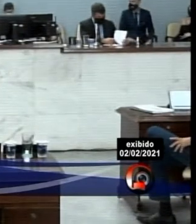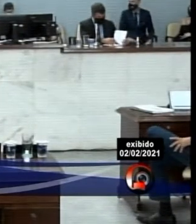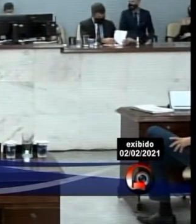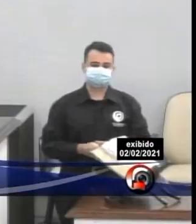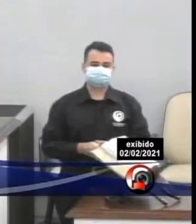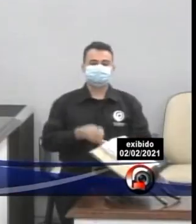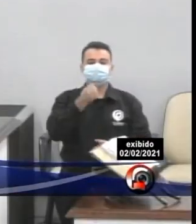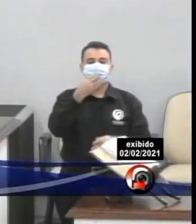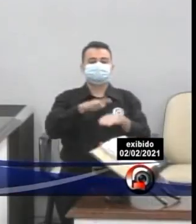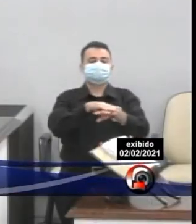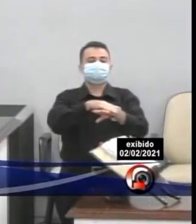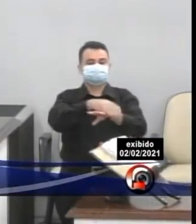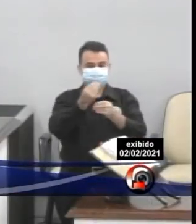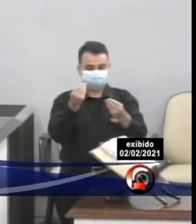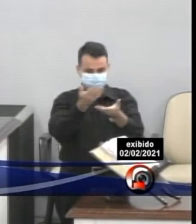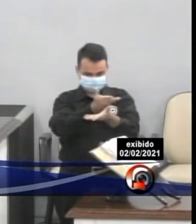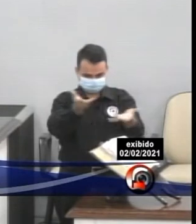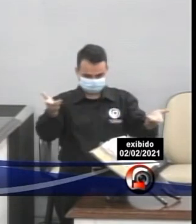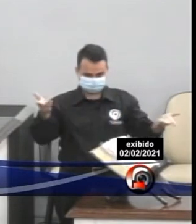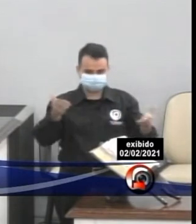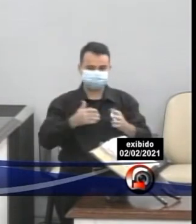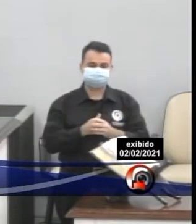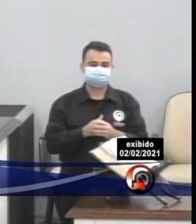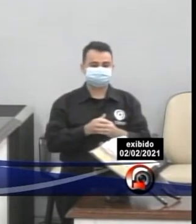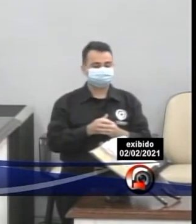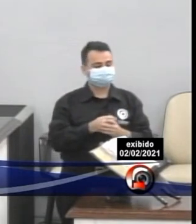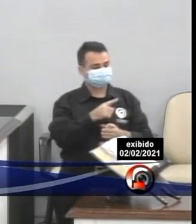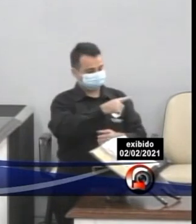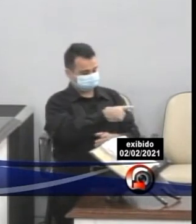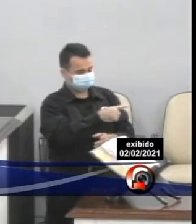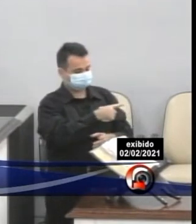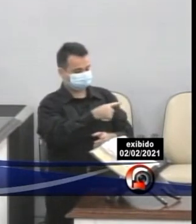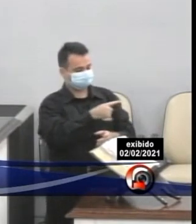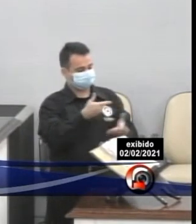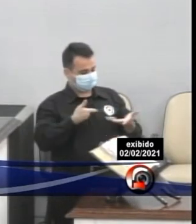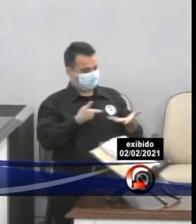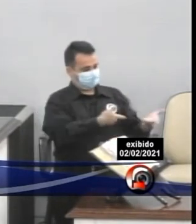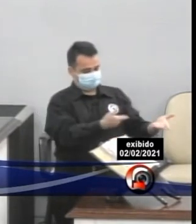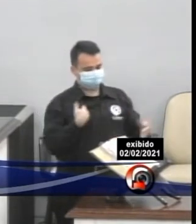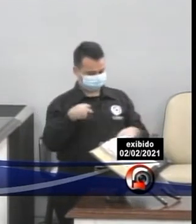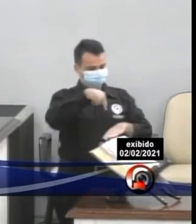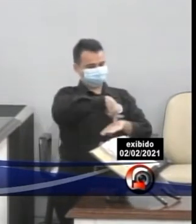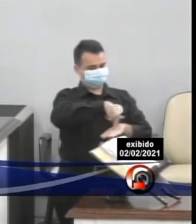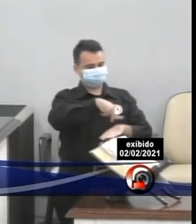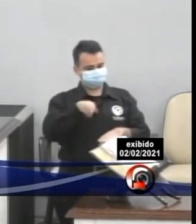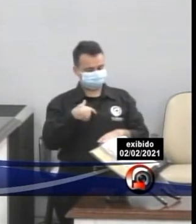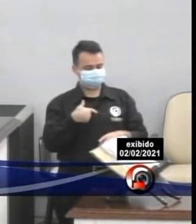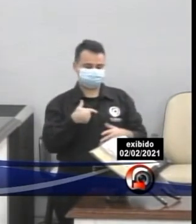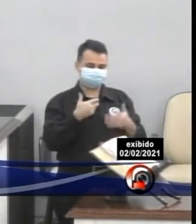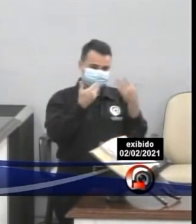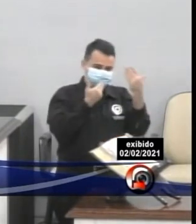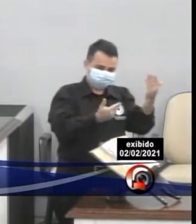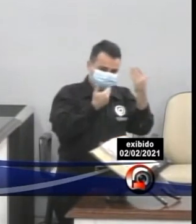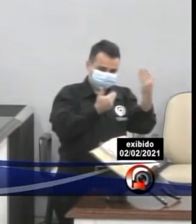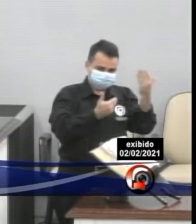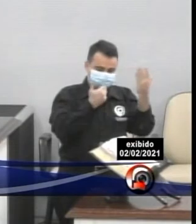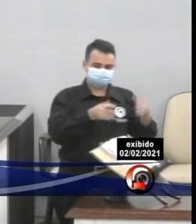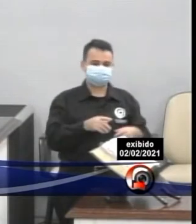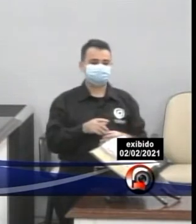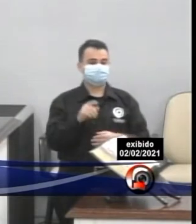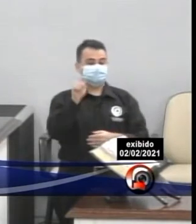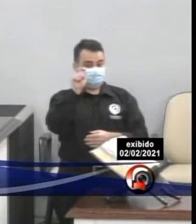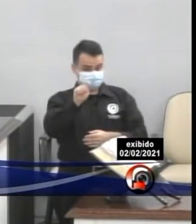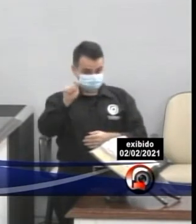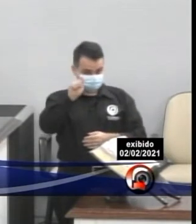Boa noite a todos. Em primeiro lugar, gostaria de agradecer a oportunidade de estar aqui. Falo em nome da Associação de